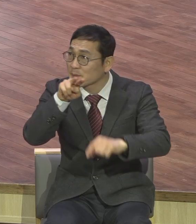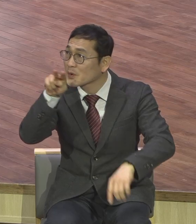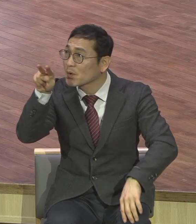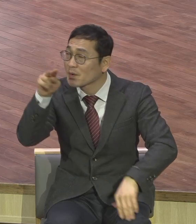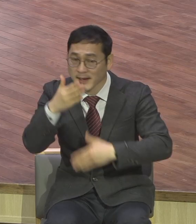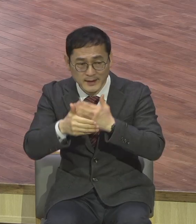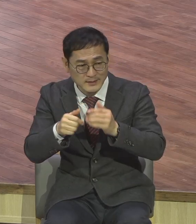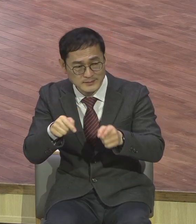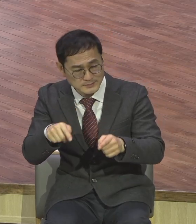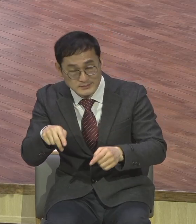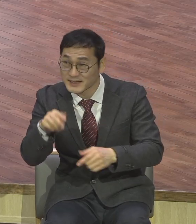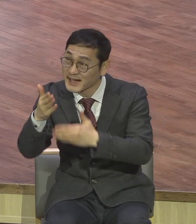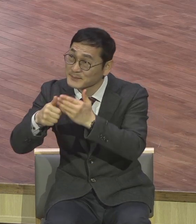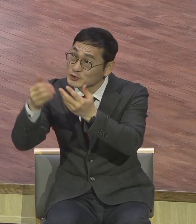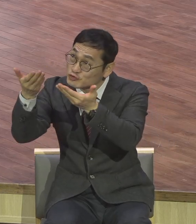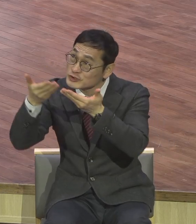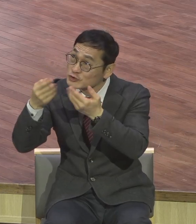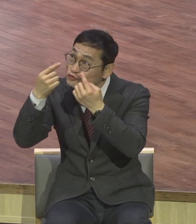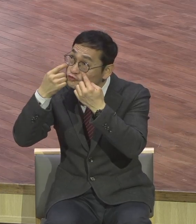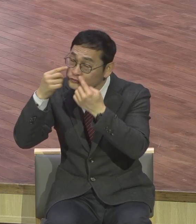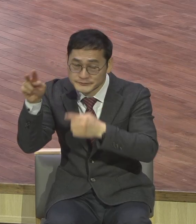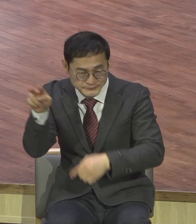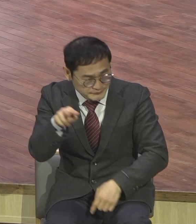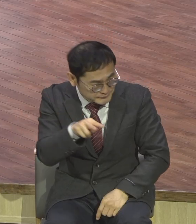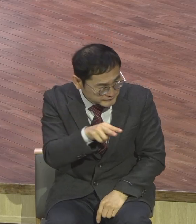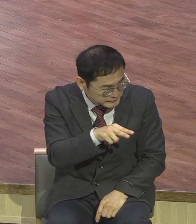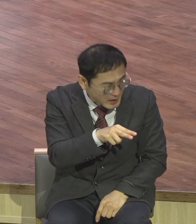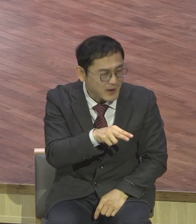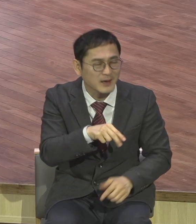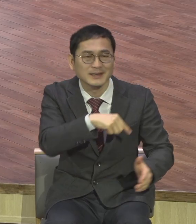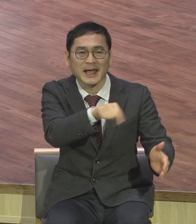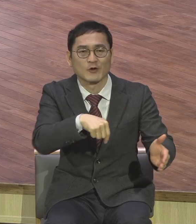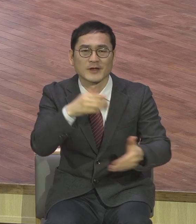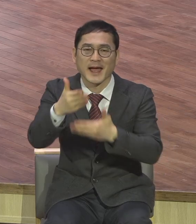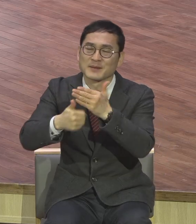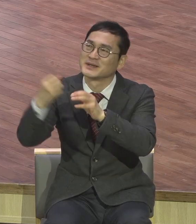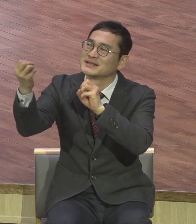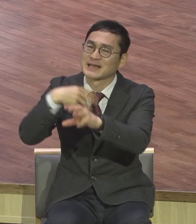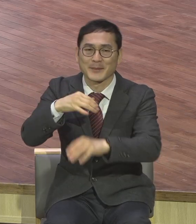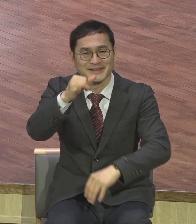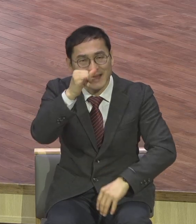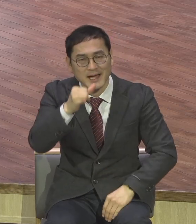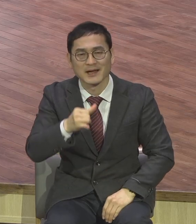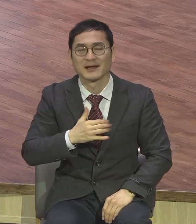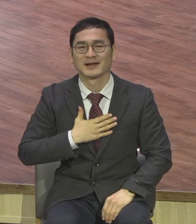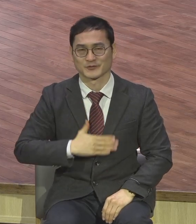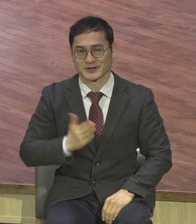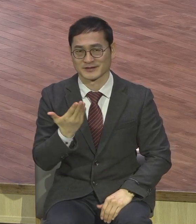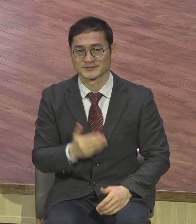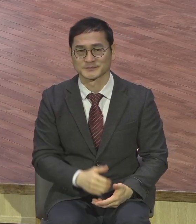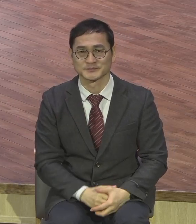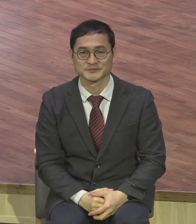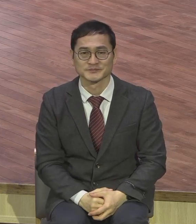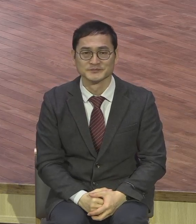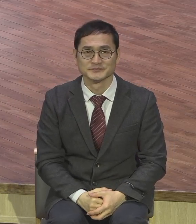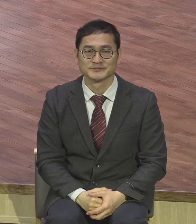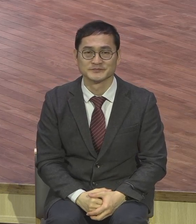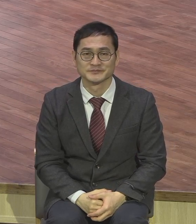환경의 응답이 그 속에 있다는 사실을 알게 돼요 지금 온난 예배지만은 예배 자리에 함께 있다 내가